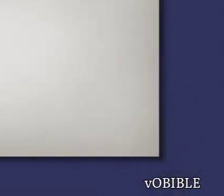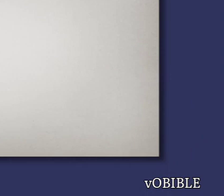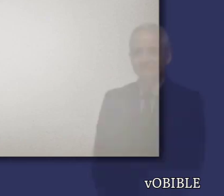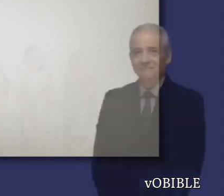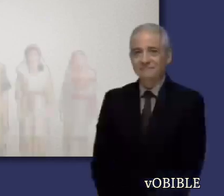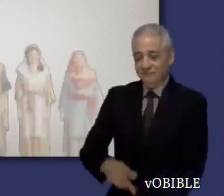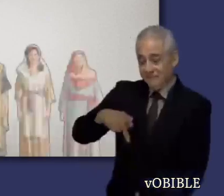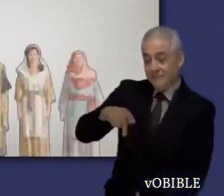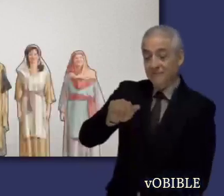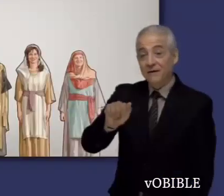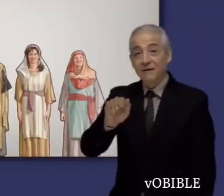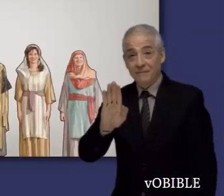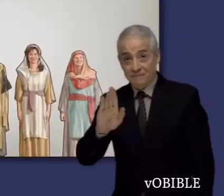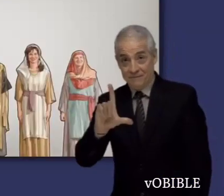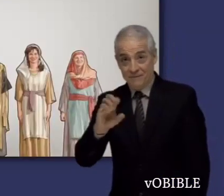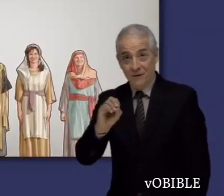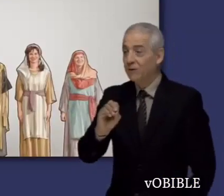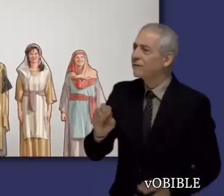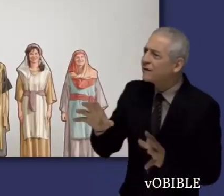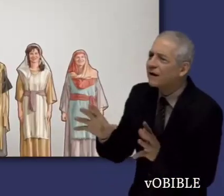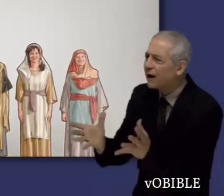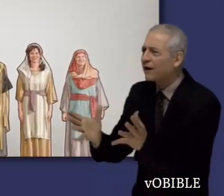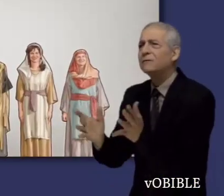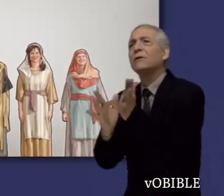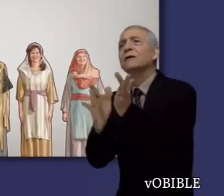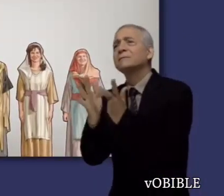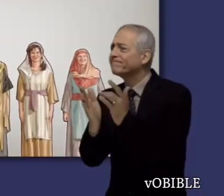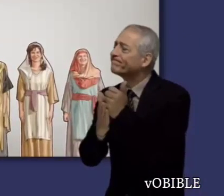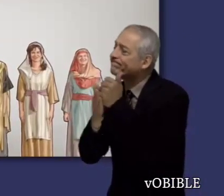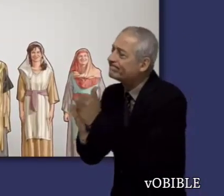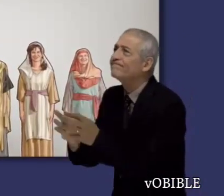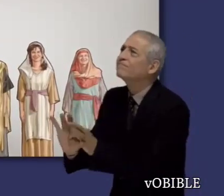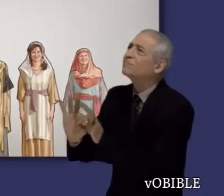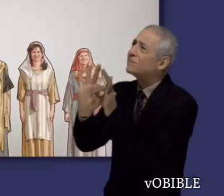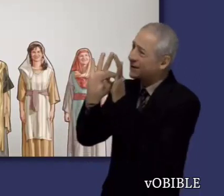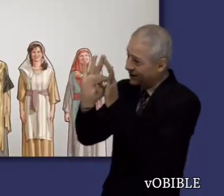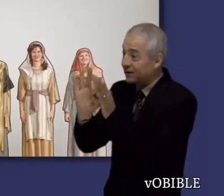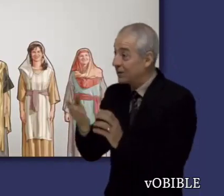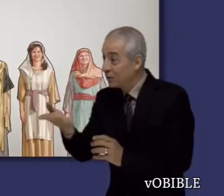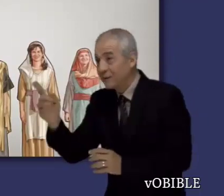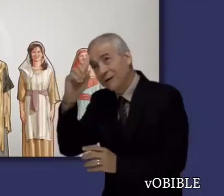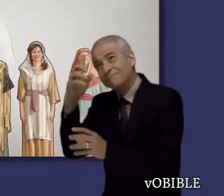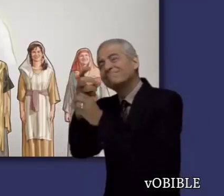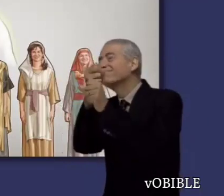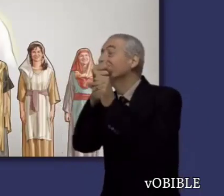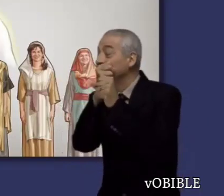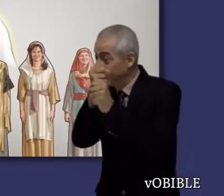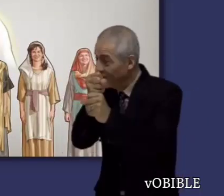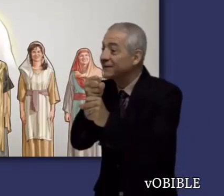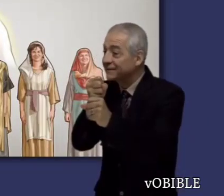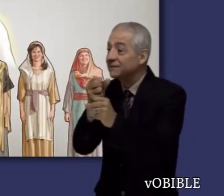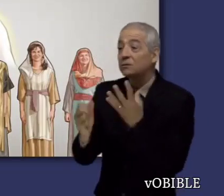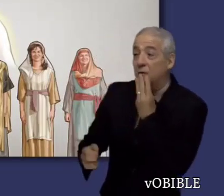Pablo escribió a los cristianos hebreos para fortalecer su fe en las incomparables realidades celestiales centradas en Cristo.